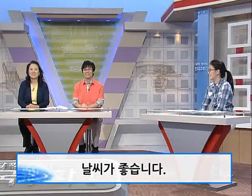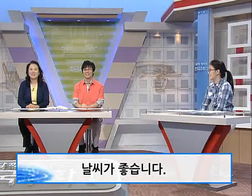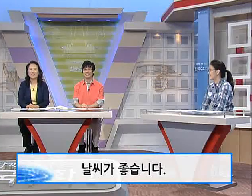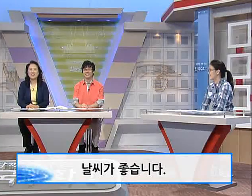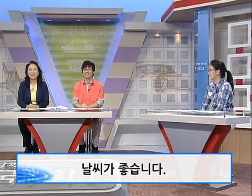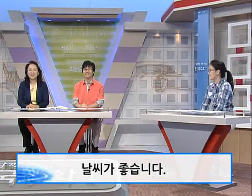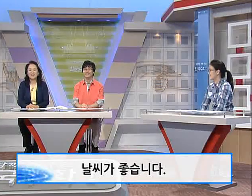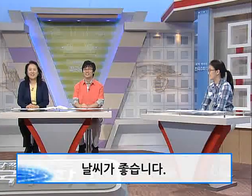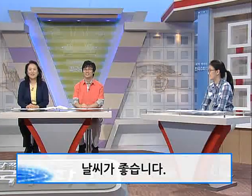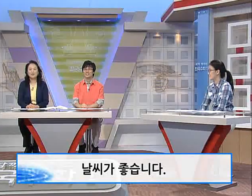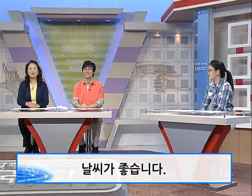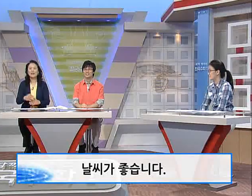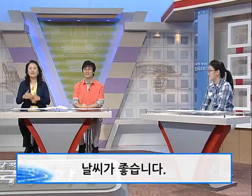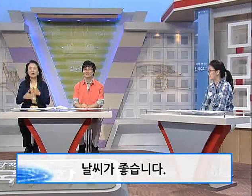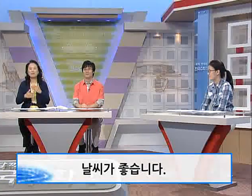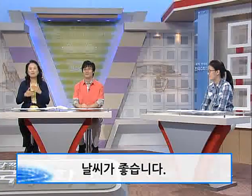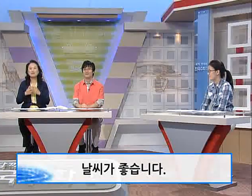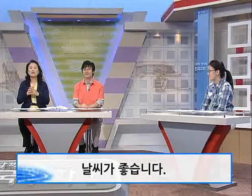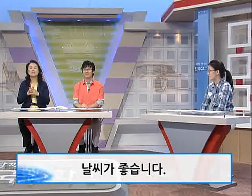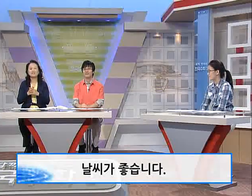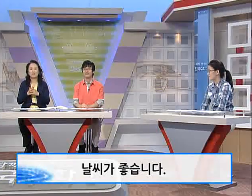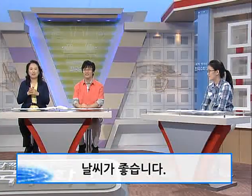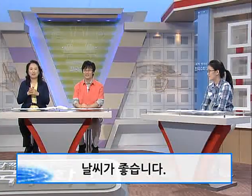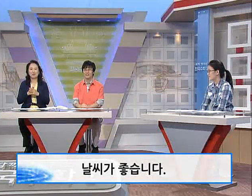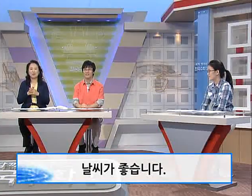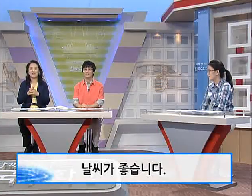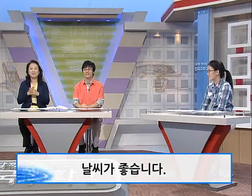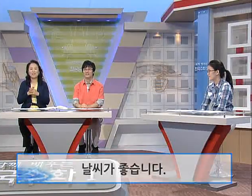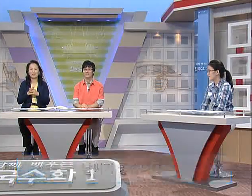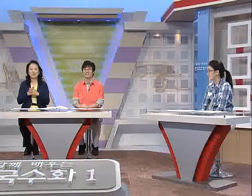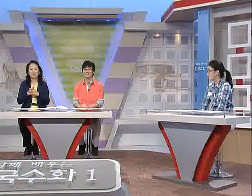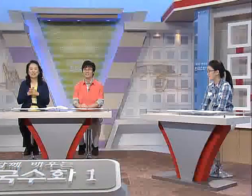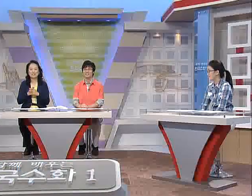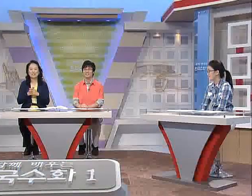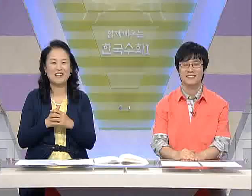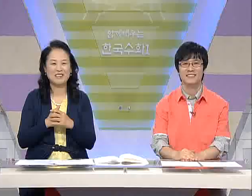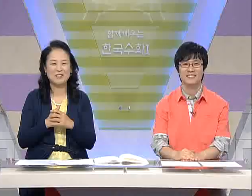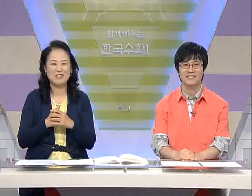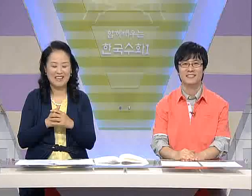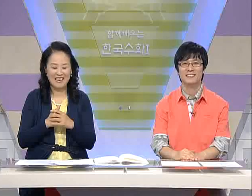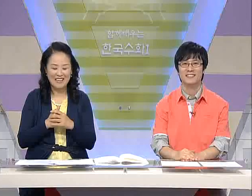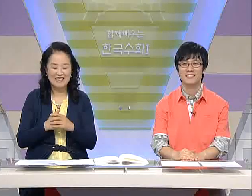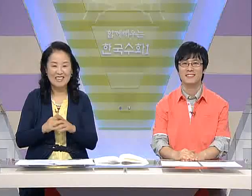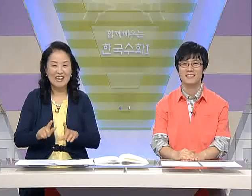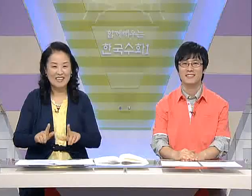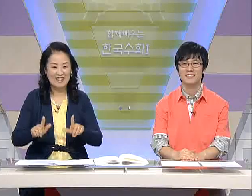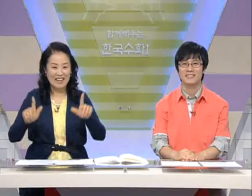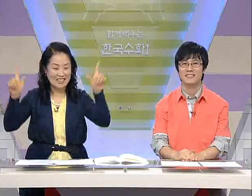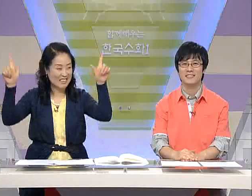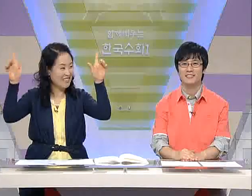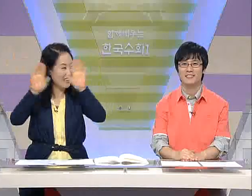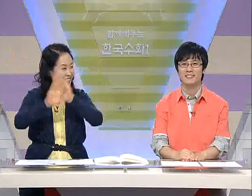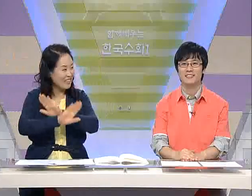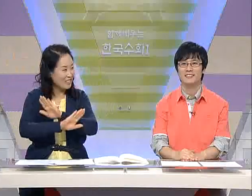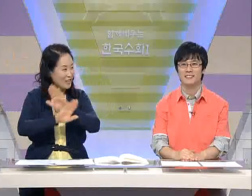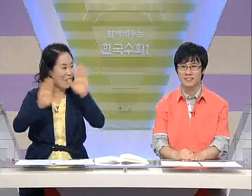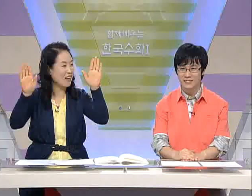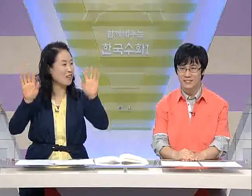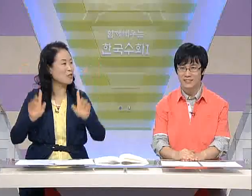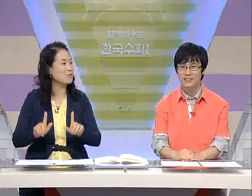네, 수화도 한번 습관이 들면 고치기 어려운 습관이 있는 것 같습니다. 자, 날씨, 정확하게 조금